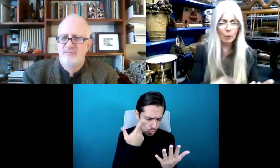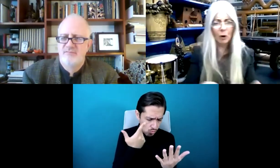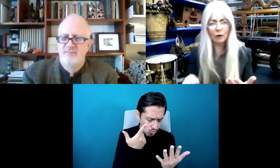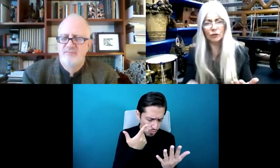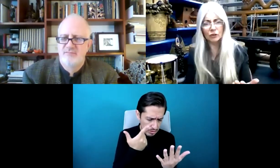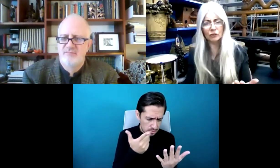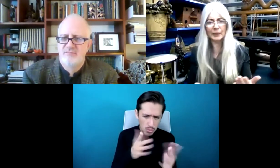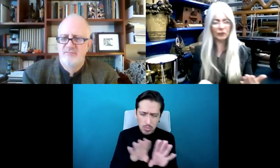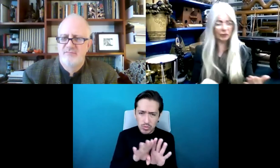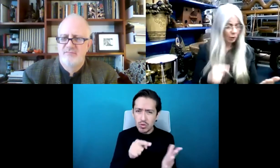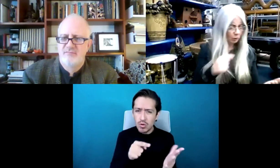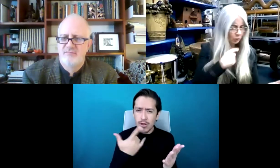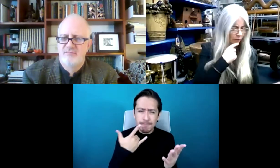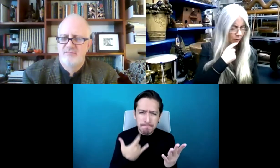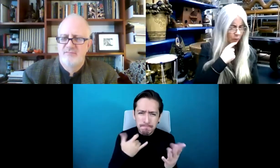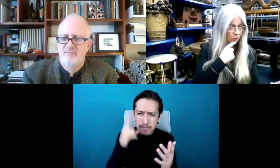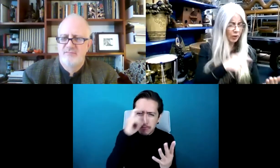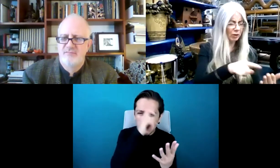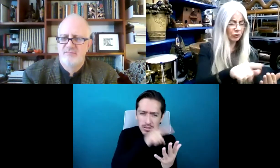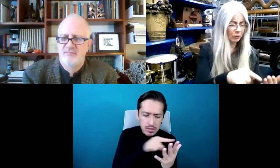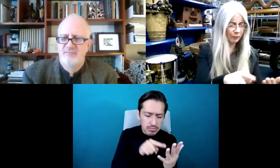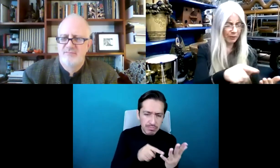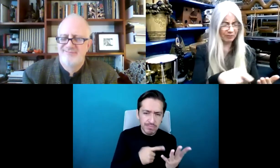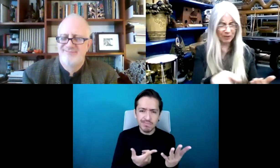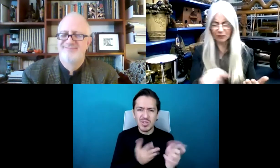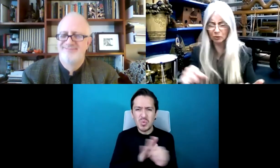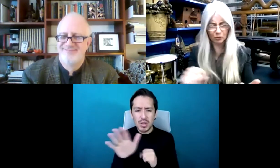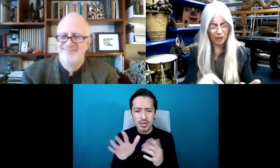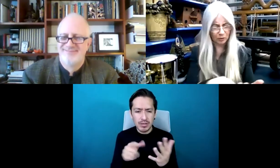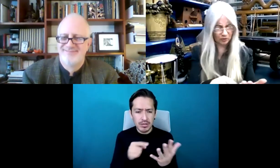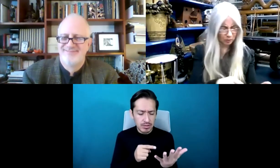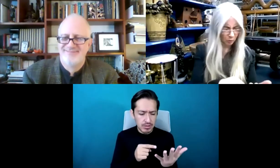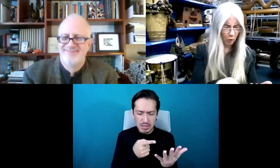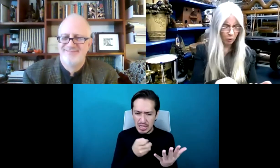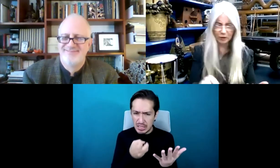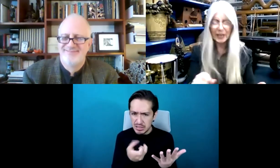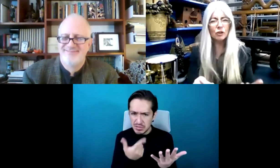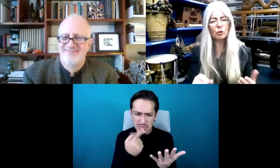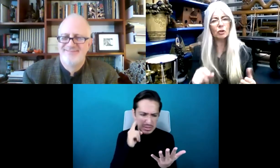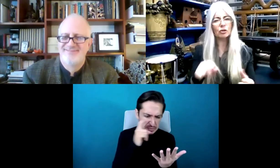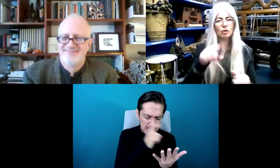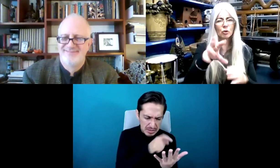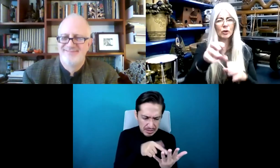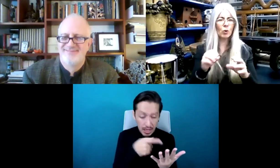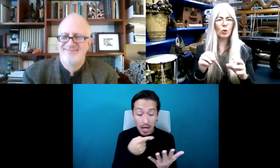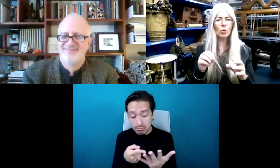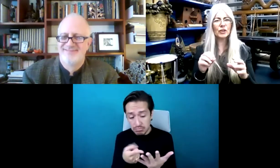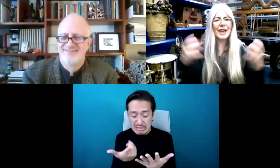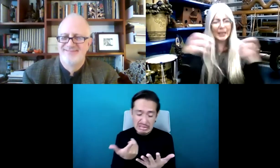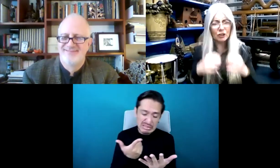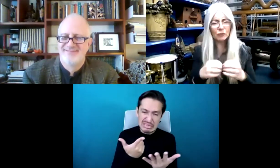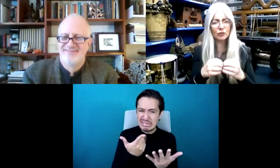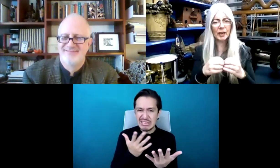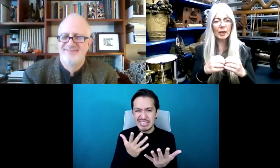esta partitura? ¿Cuáles son las partes difíciles? Ay, esto se ve difícil. Ay, esto se ve incómodo.